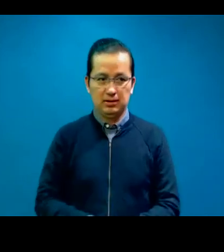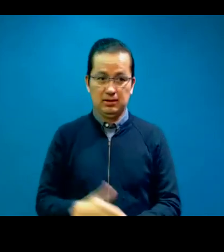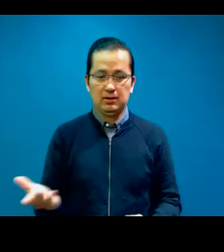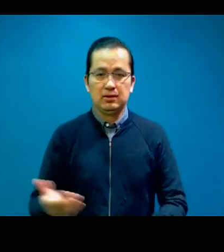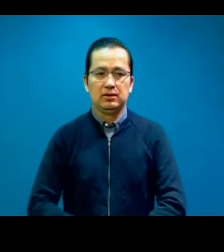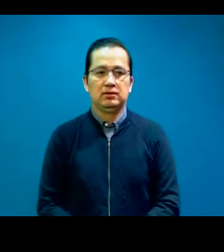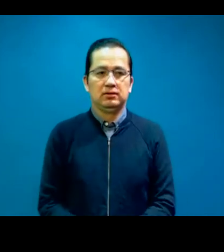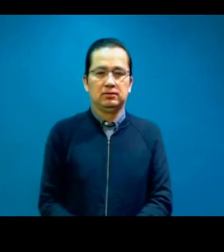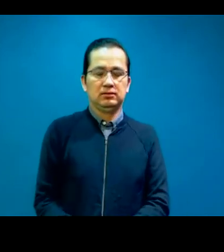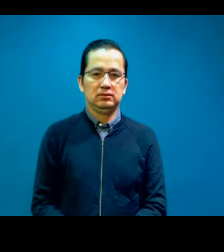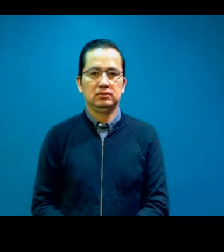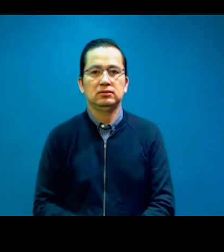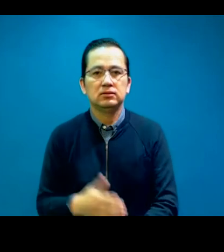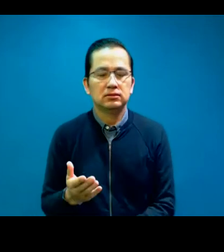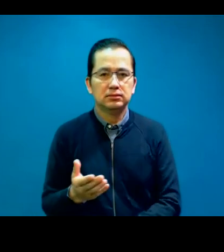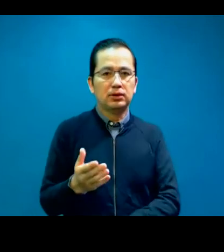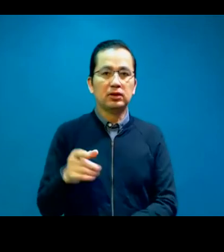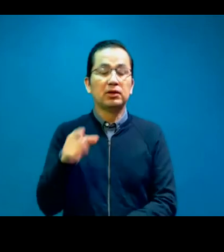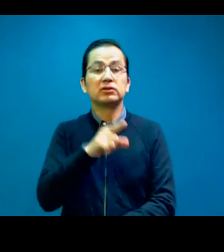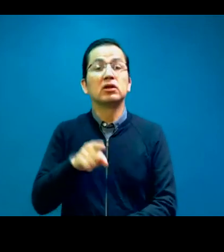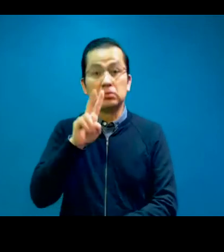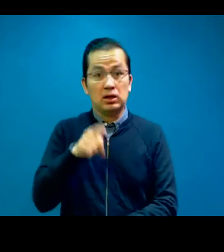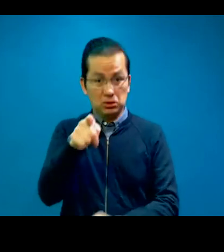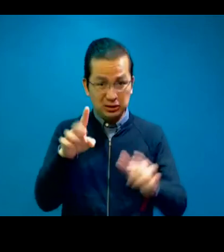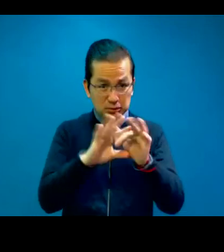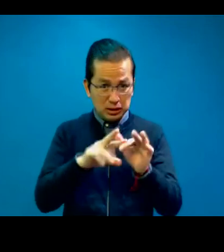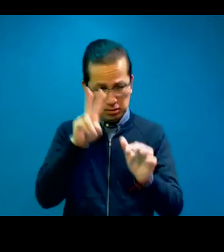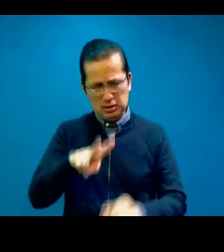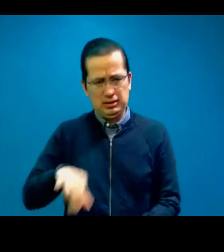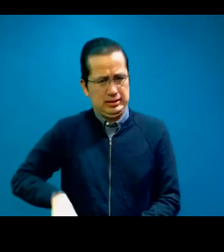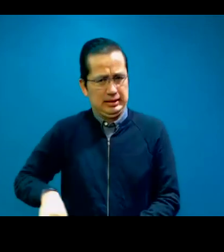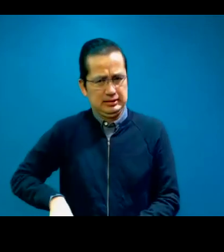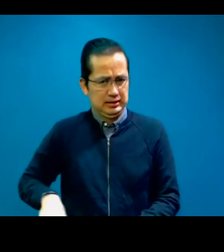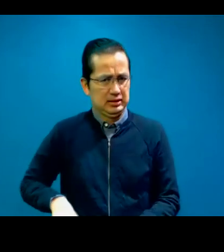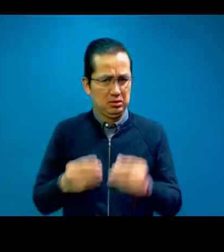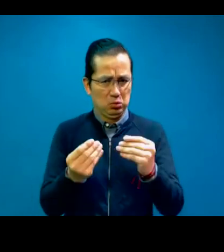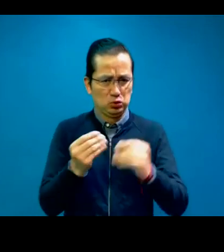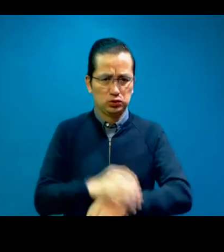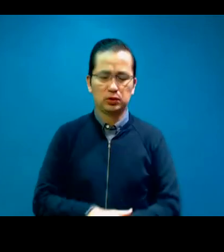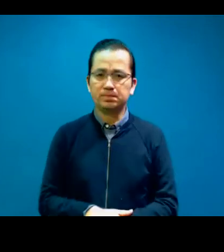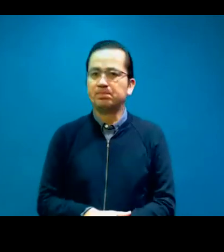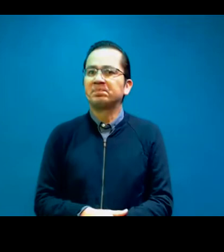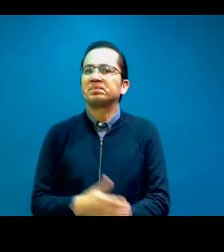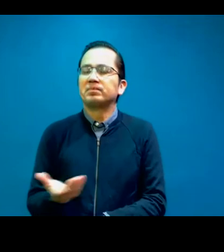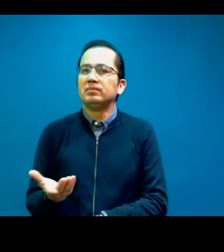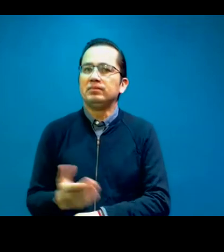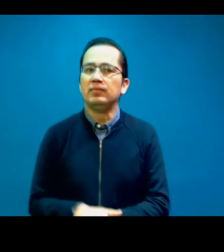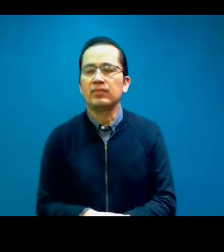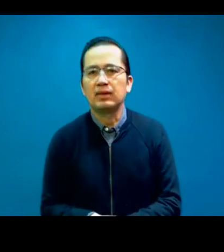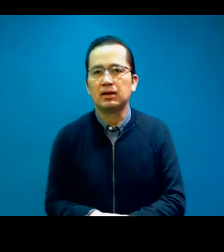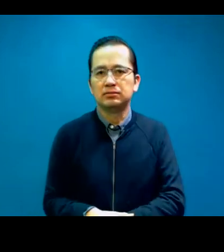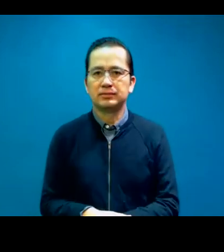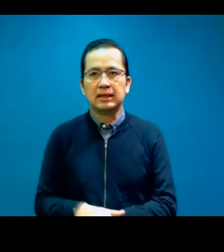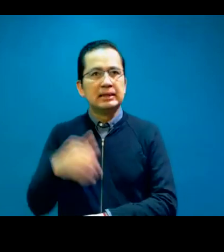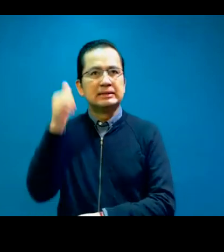Pues Natalia, muy, muy interesante todo lo que nos has compartido. No cabe duda que cada entorno